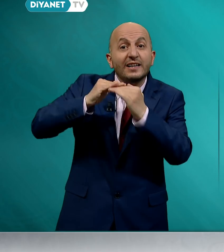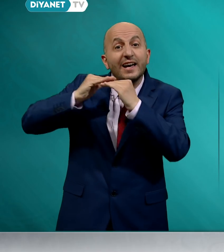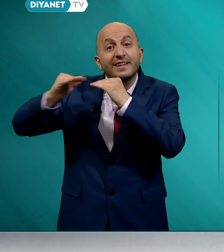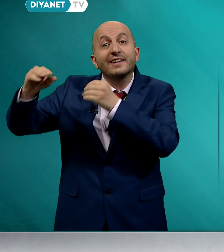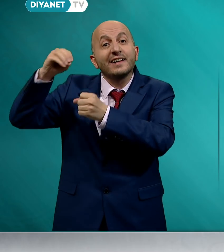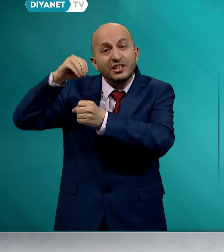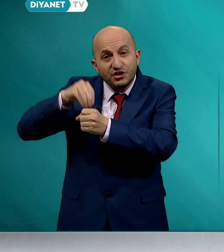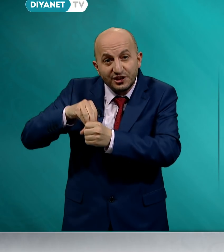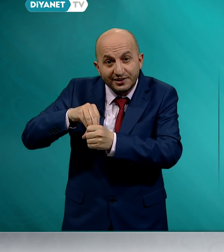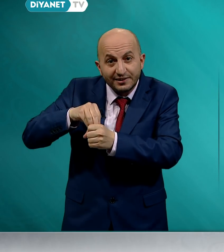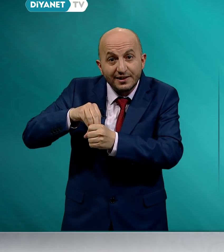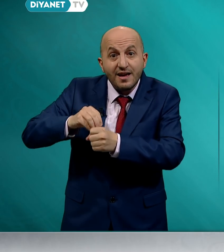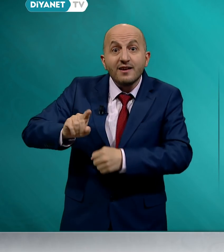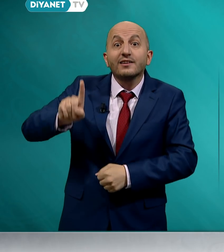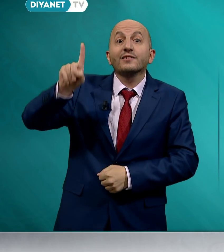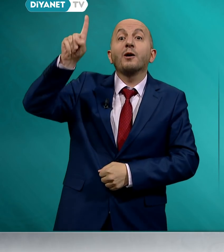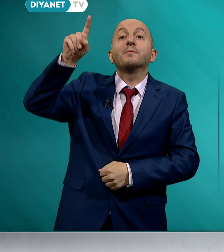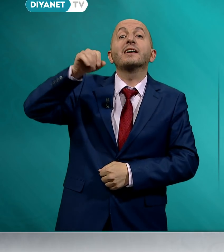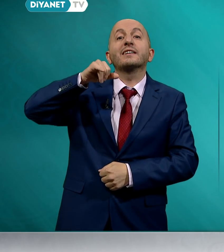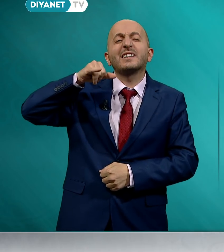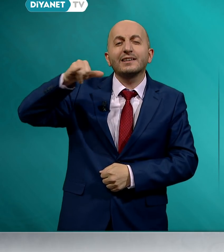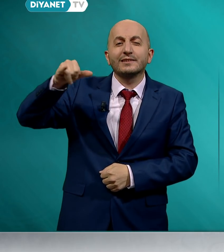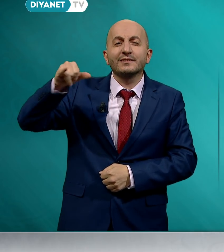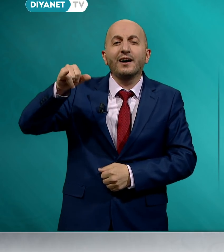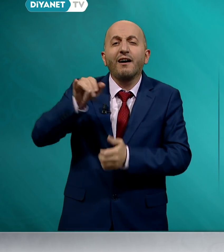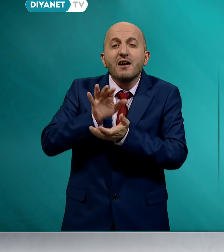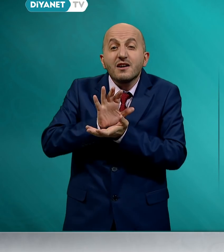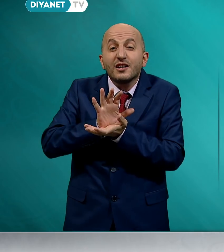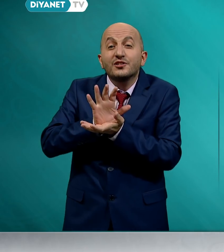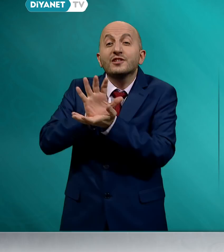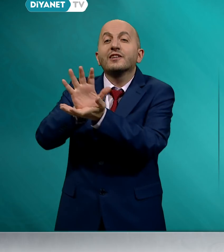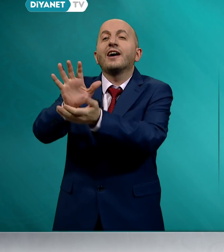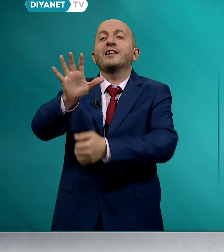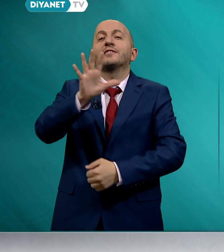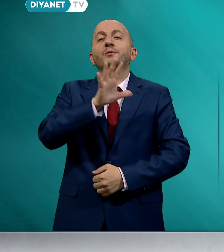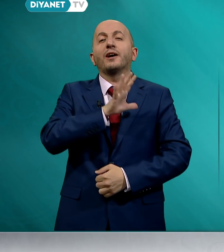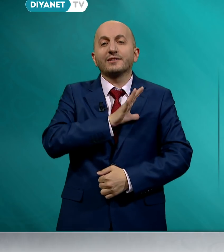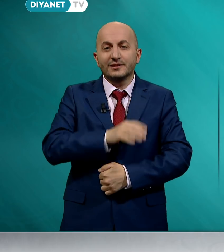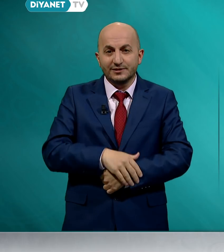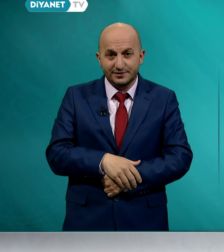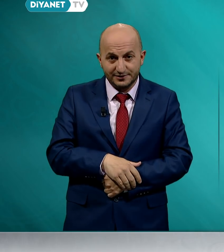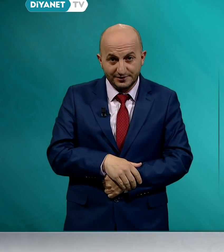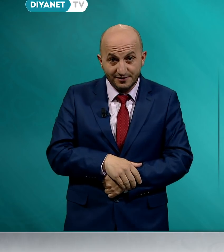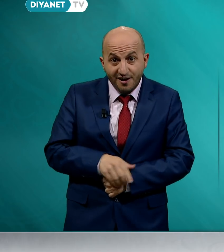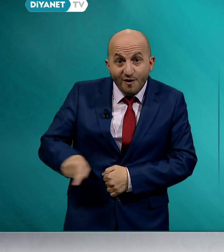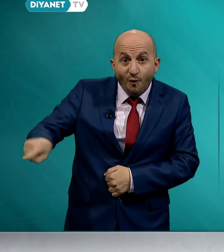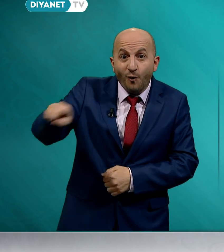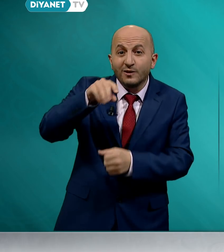edenler için Rableri katında ecirler vardır. Onlar